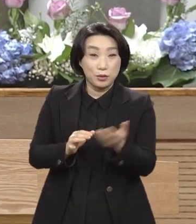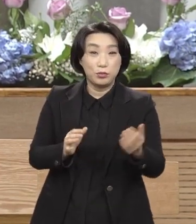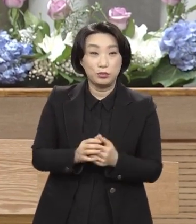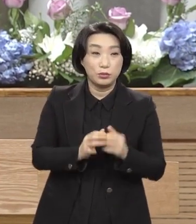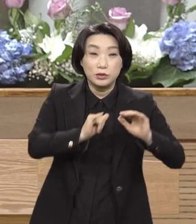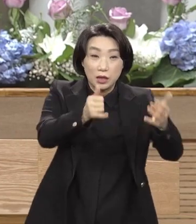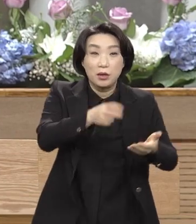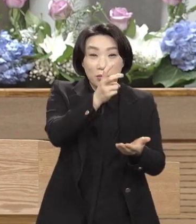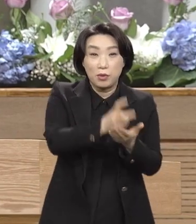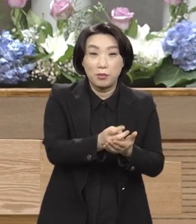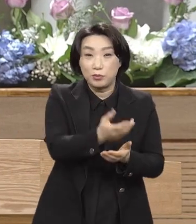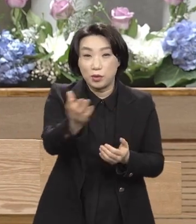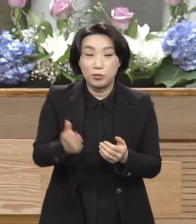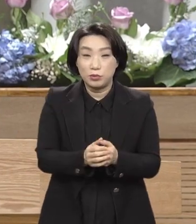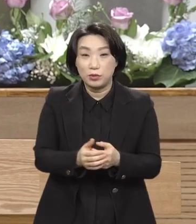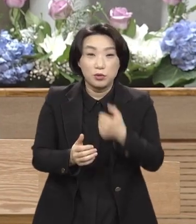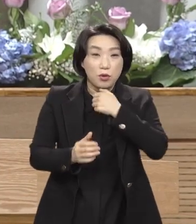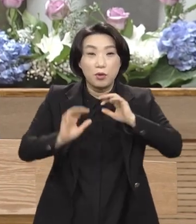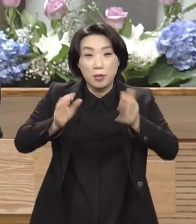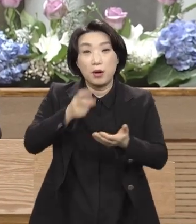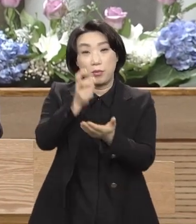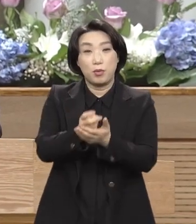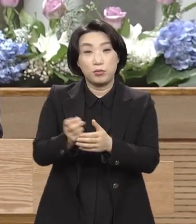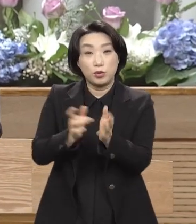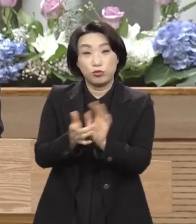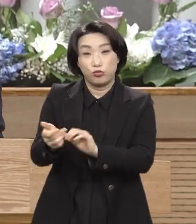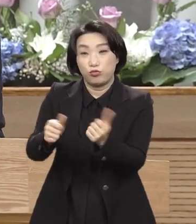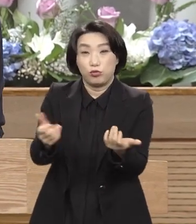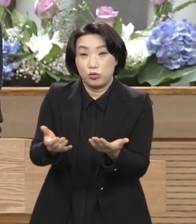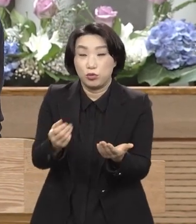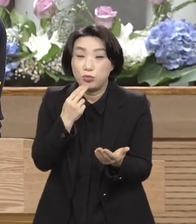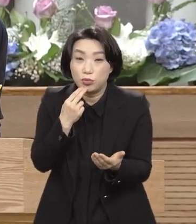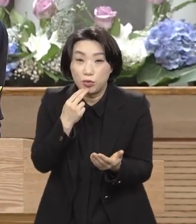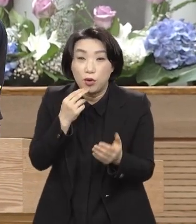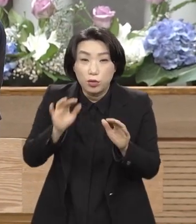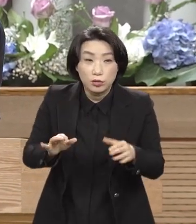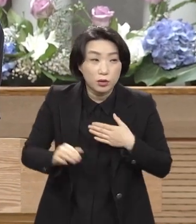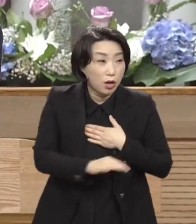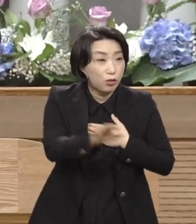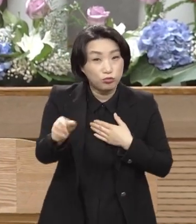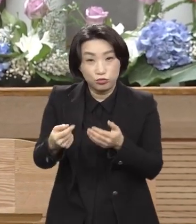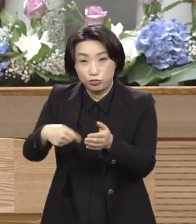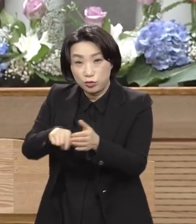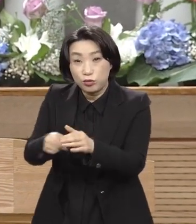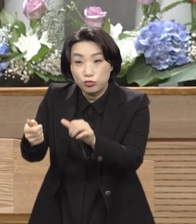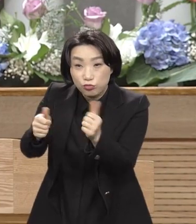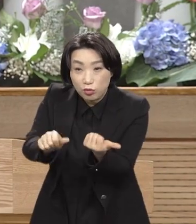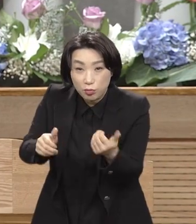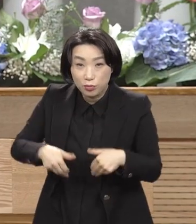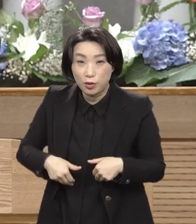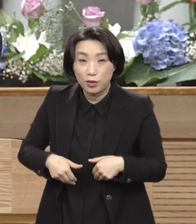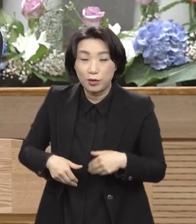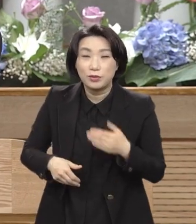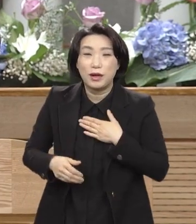노마의 법에도 그런데 우리 위해서 죽어 우리 때문에 죽어